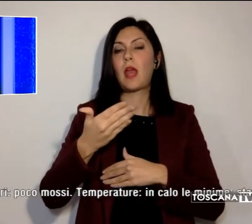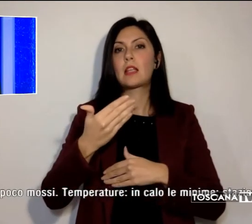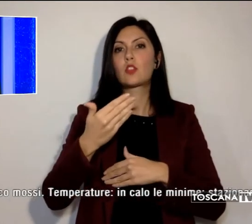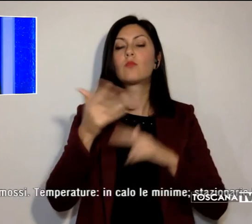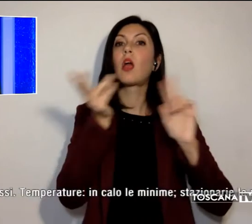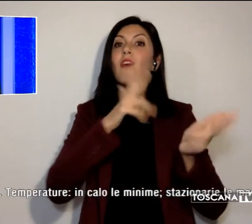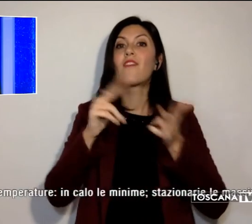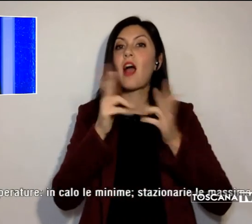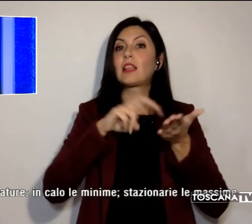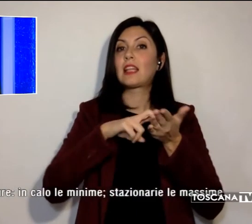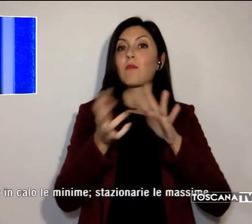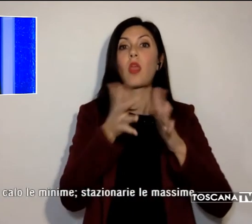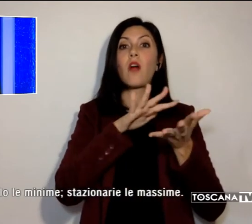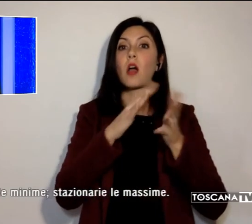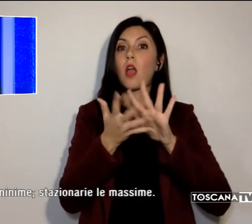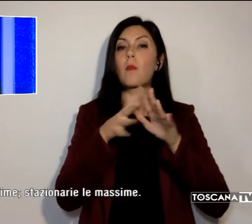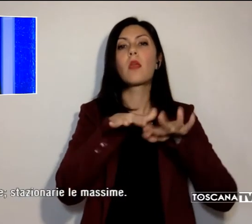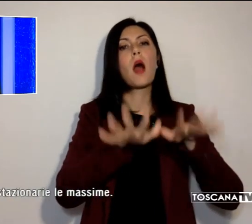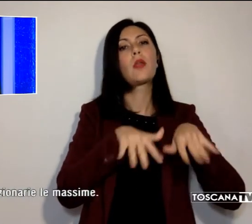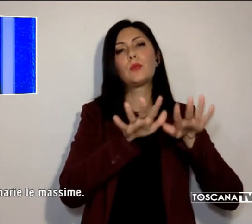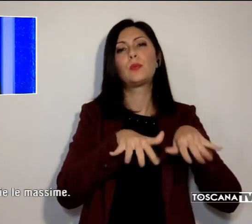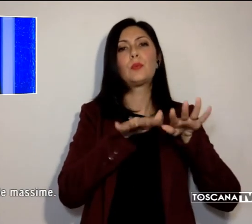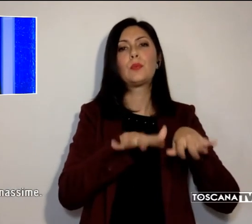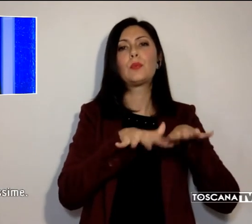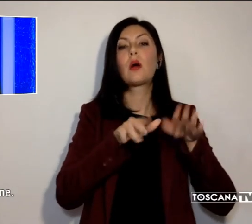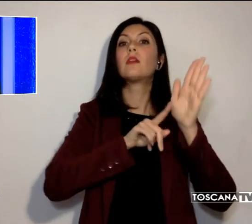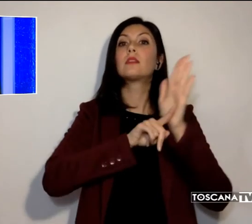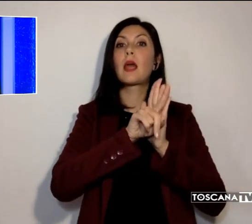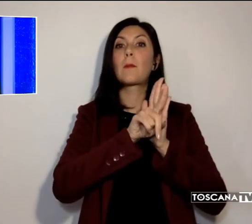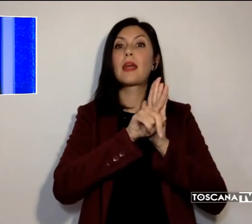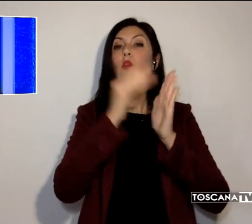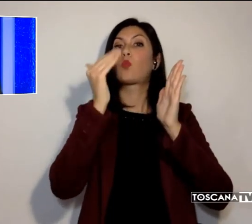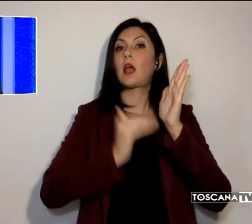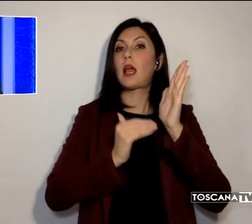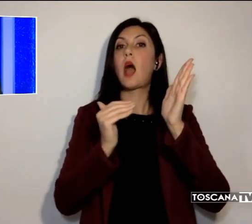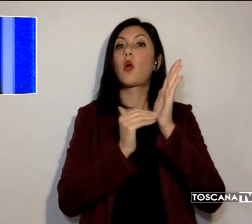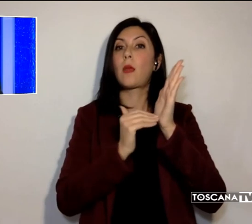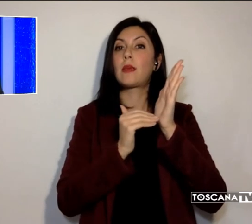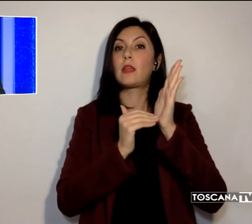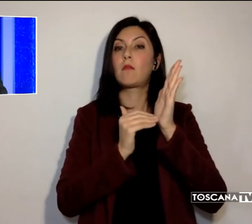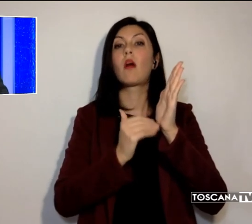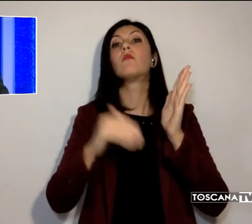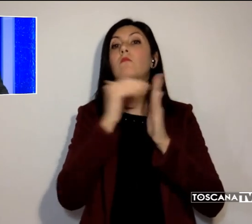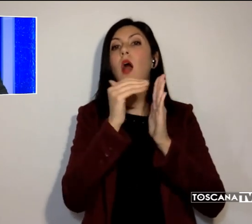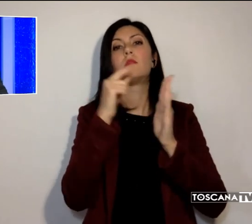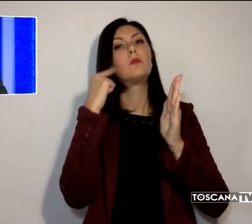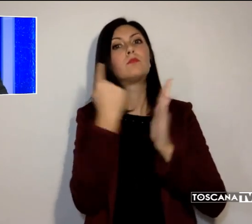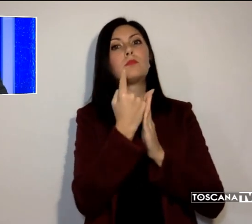deboli variabili, mari poco mossi, temperature in calo le minime, stazionarie le massime.